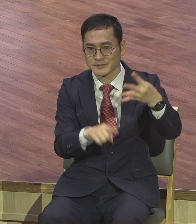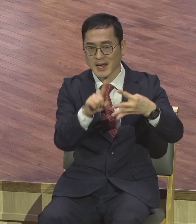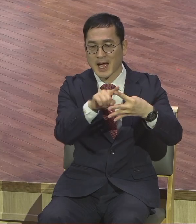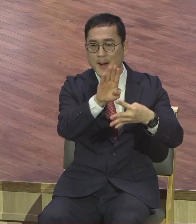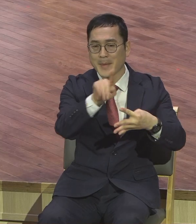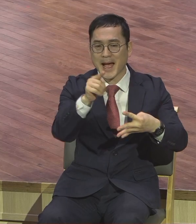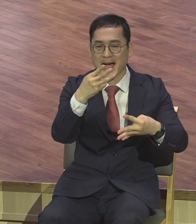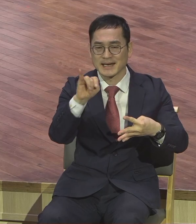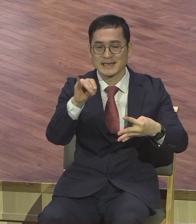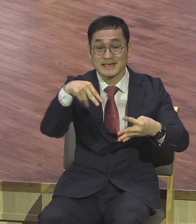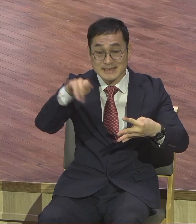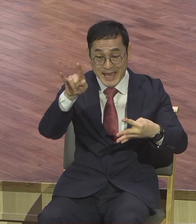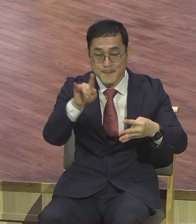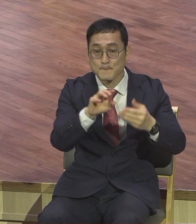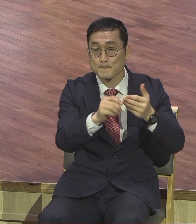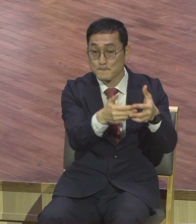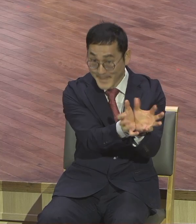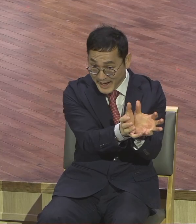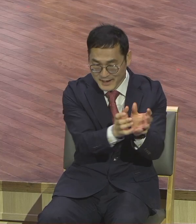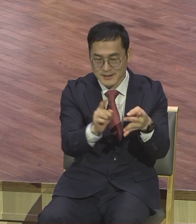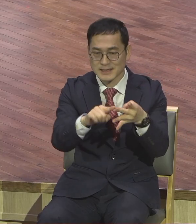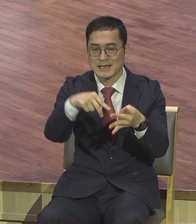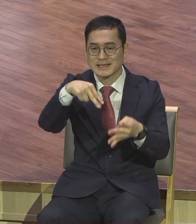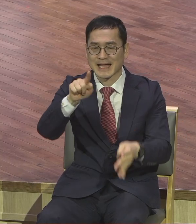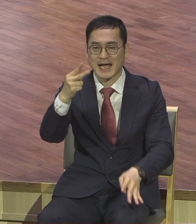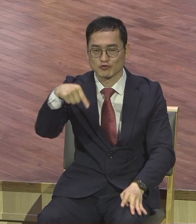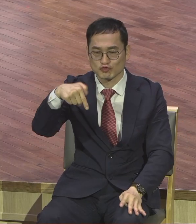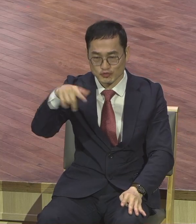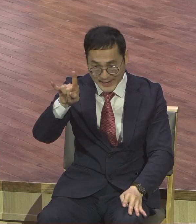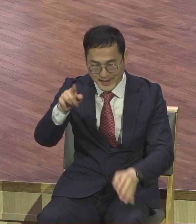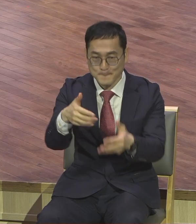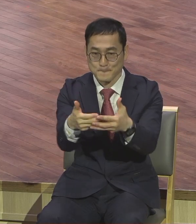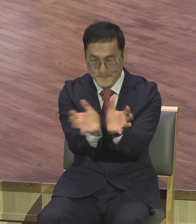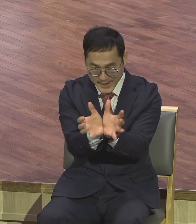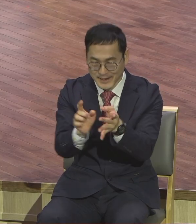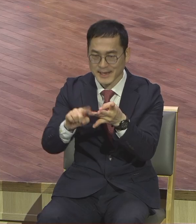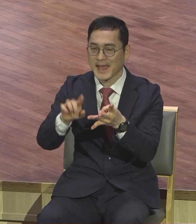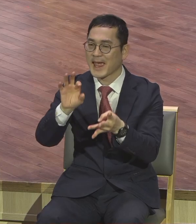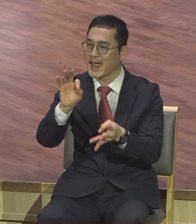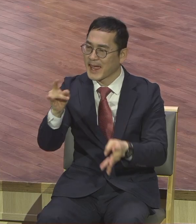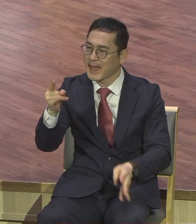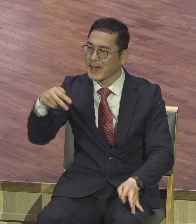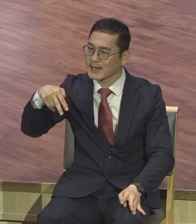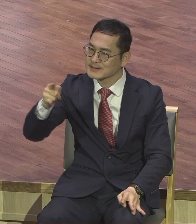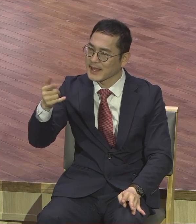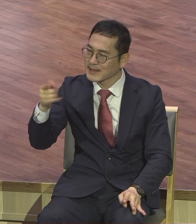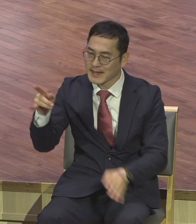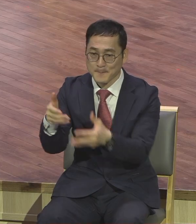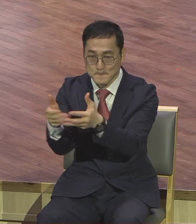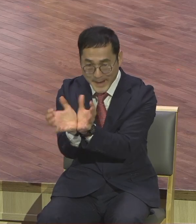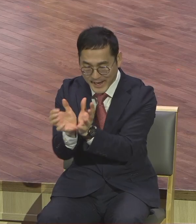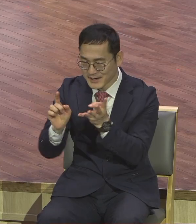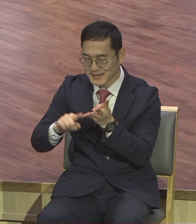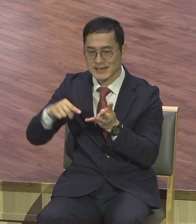사두개파 에세네파 셀롯파가 있었어요. 당시에